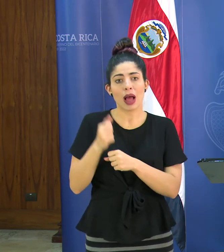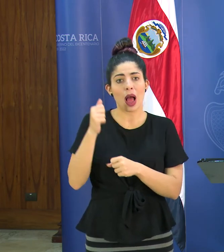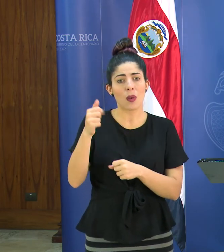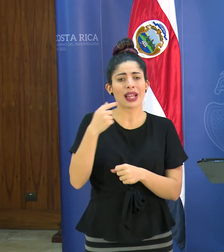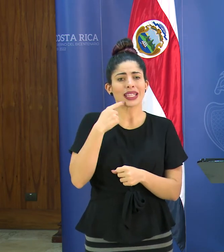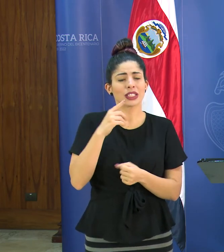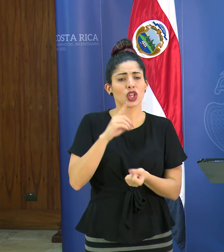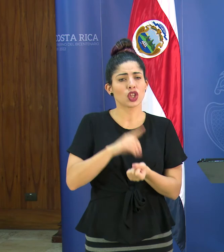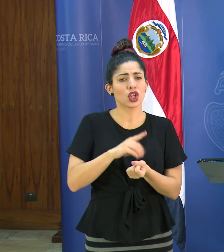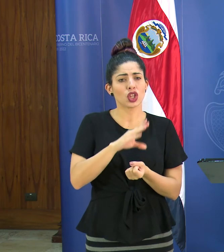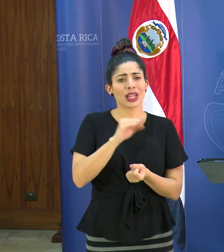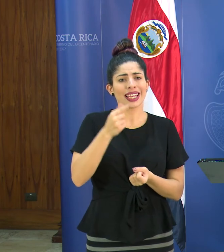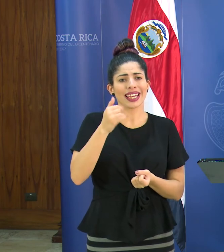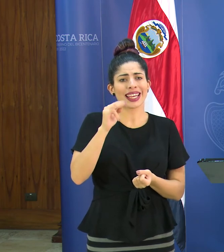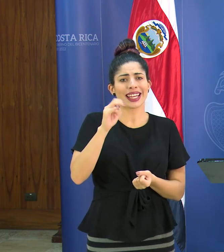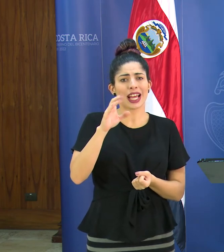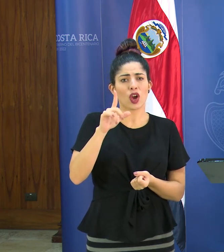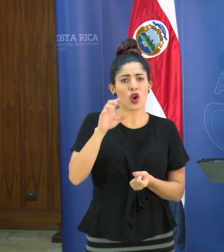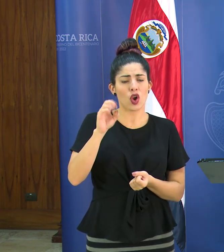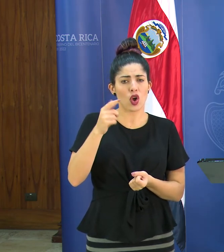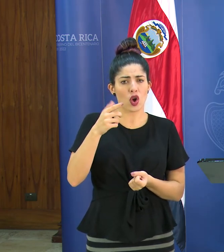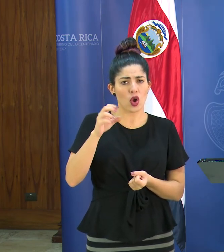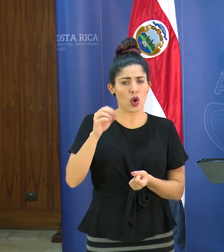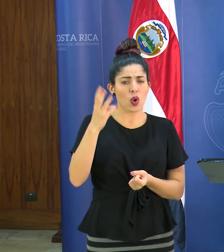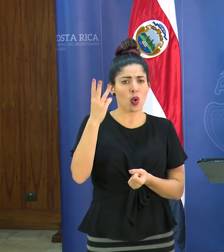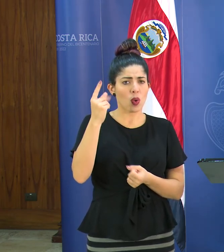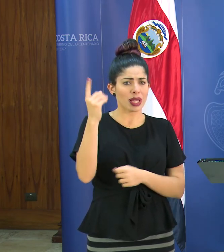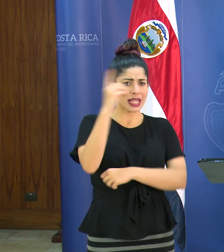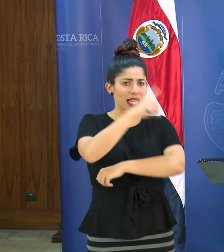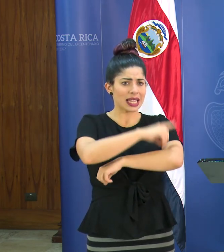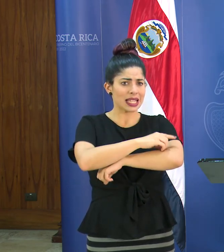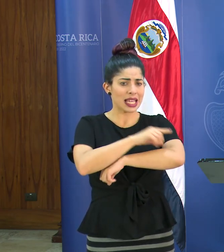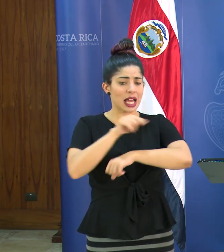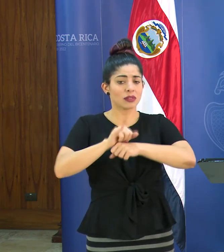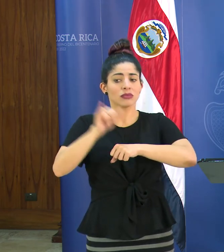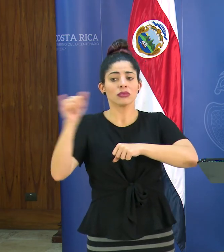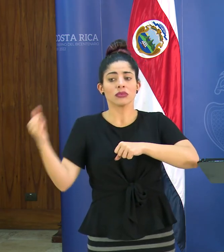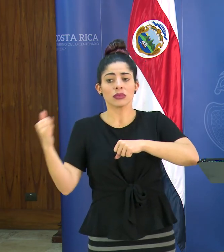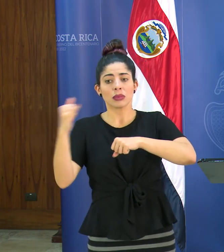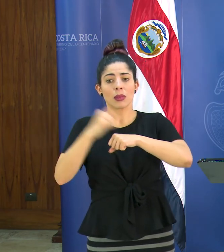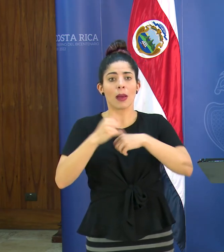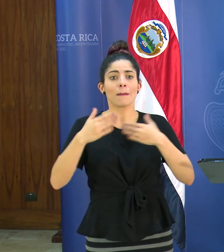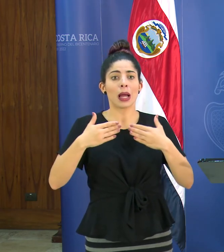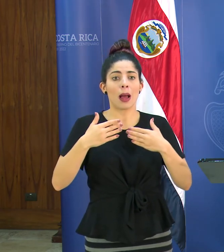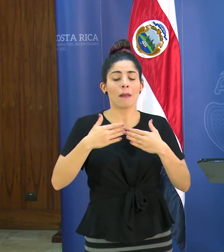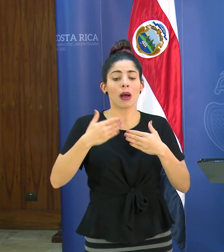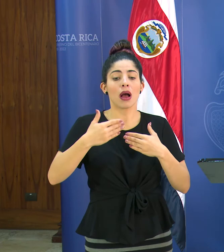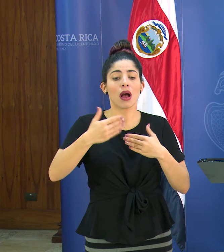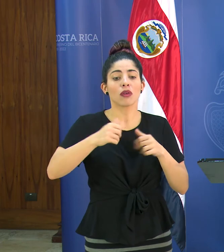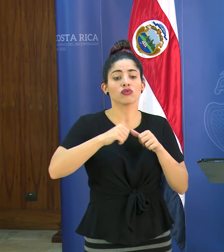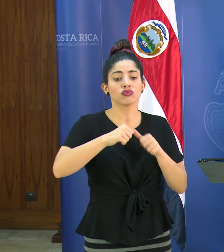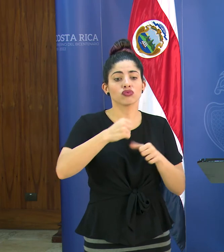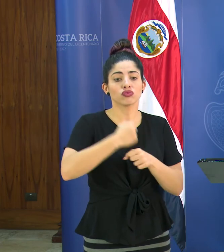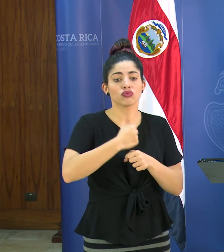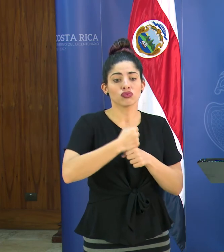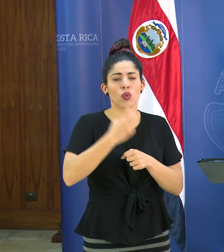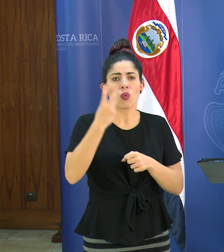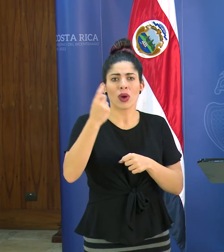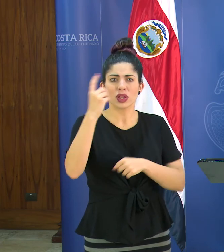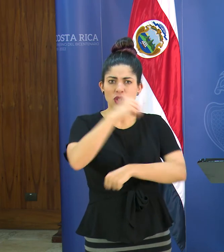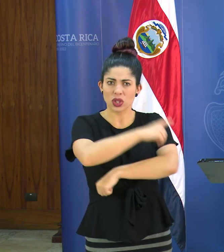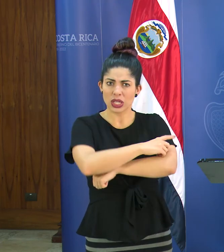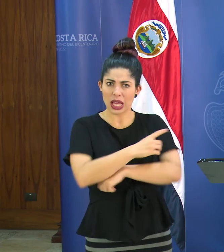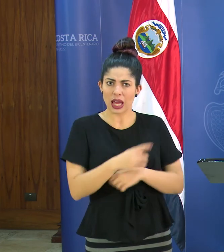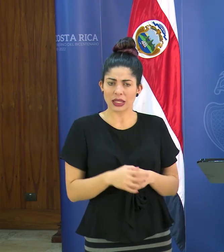ginecólogo cuántos días después de haber viajado a Panamá el doctor trabajó cuáles fueron esos